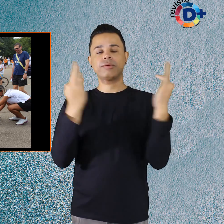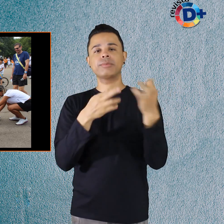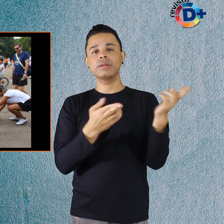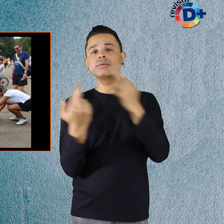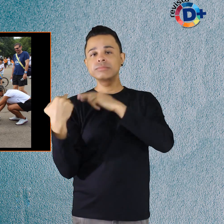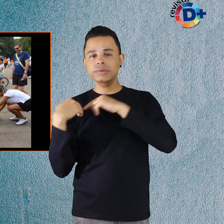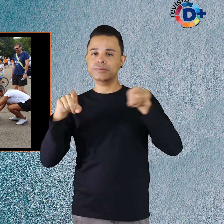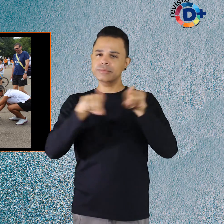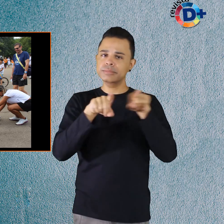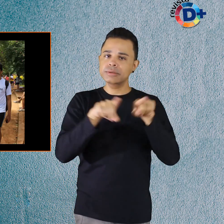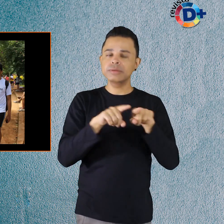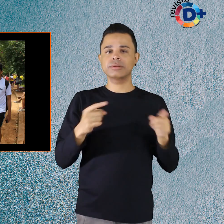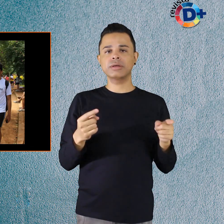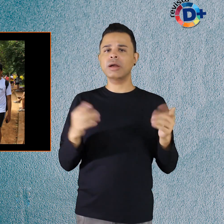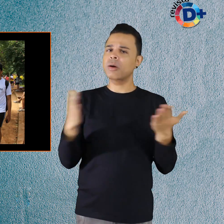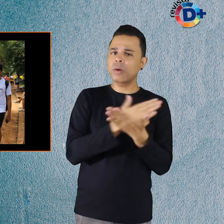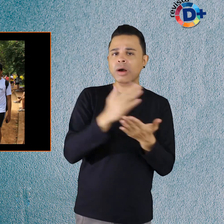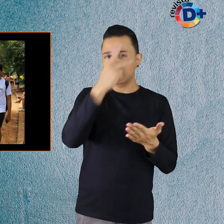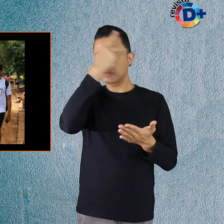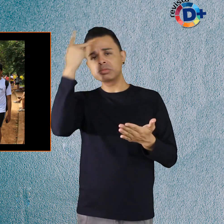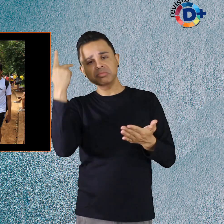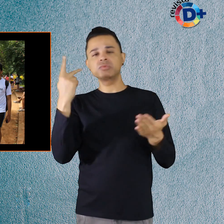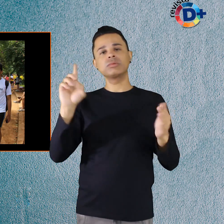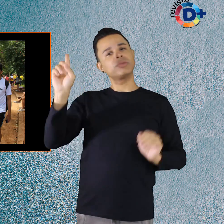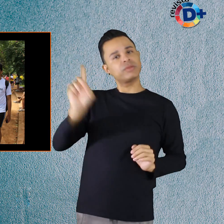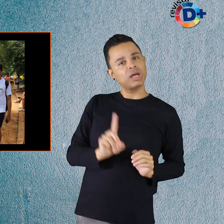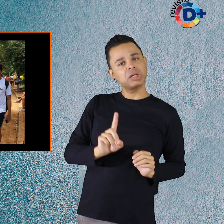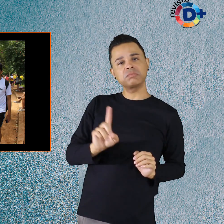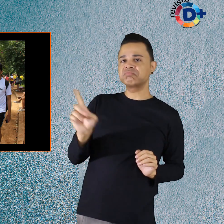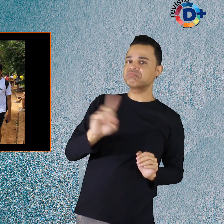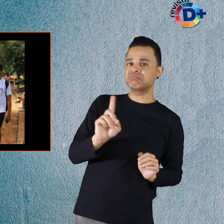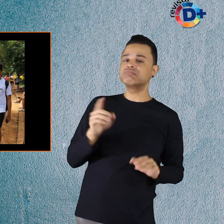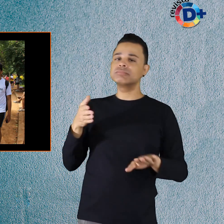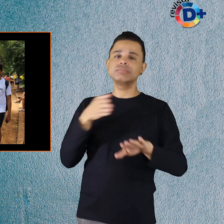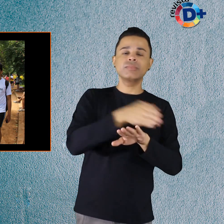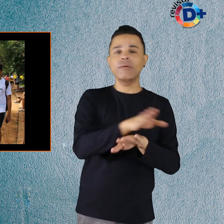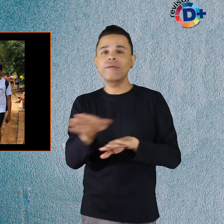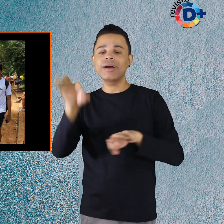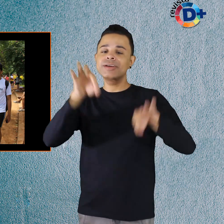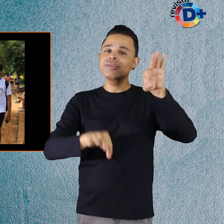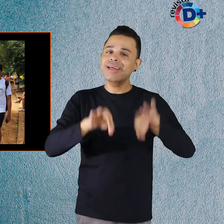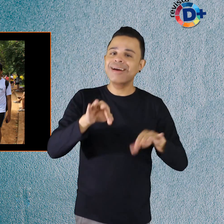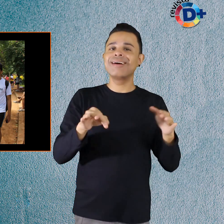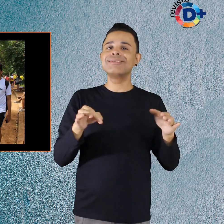com e sem síndrome de Dow puderam participar de atividades como pintura, dança e fotografia.